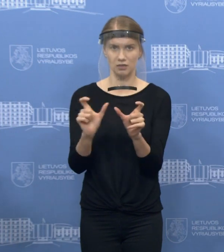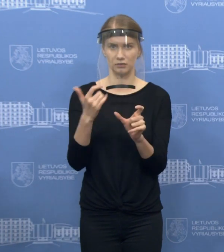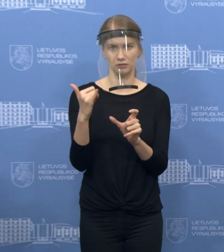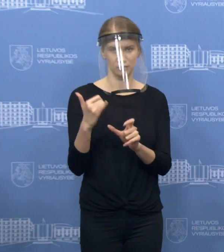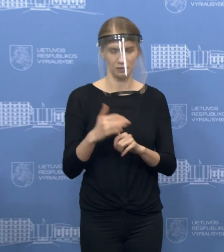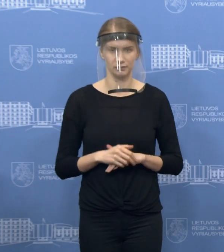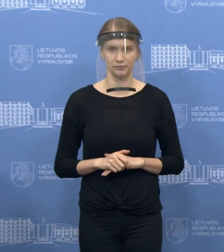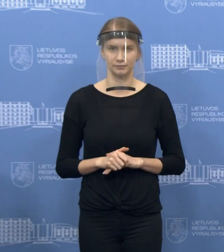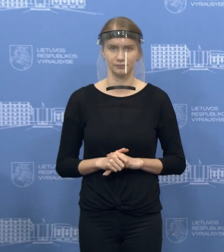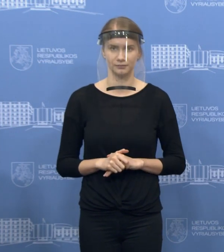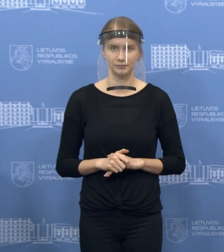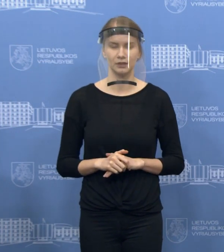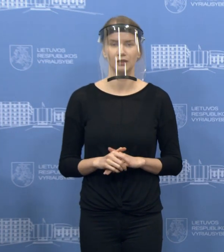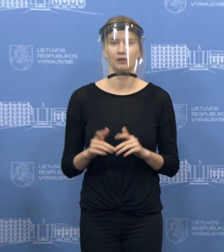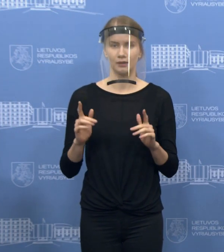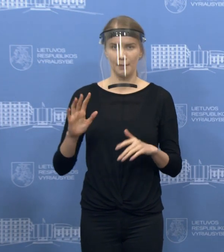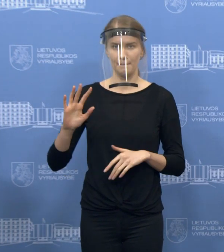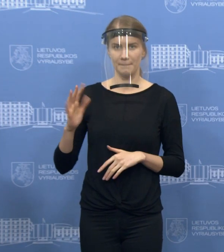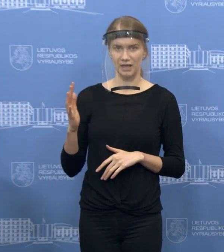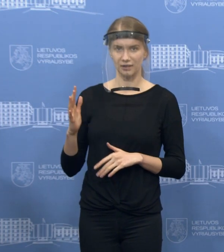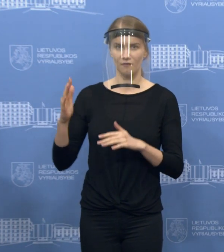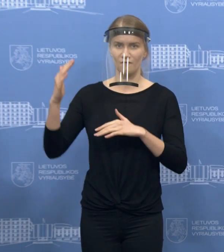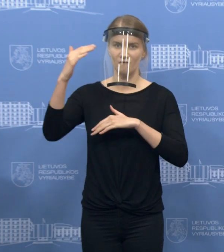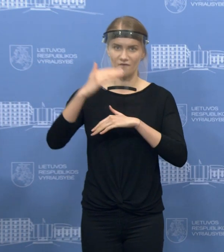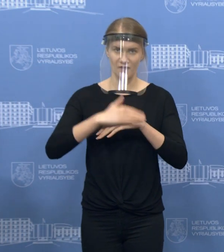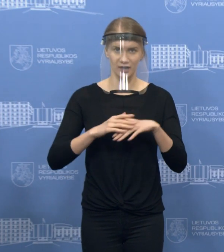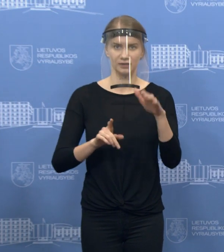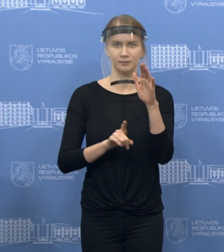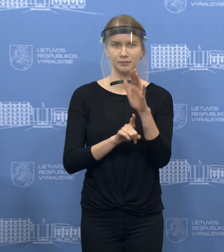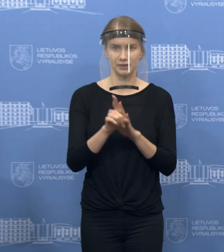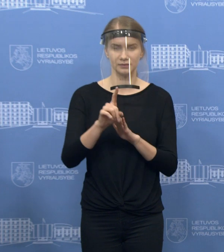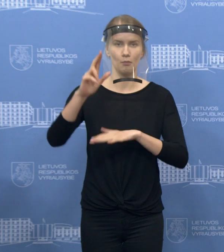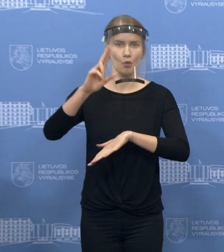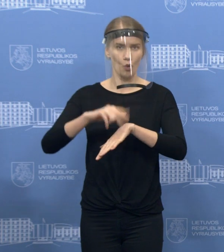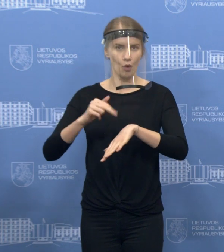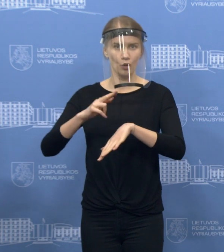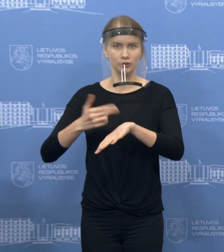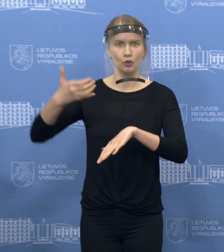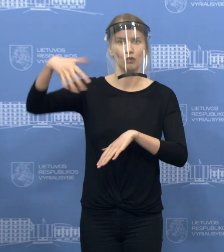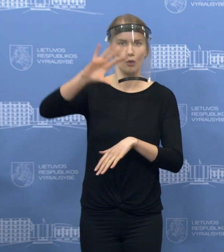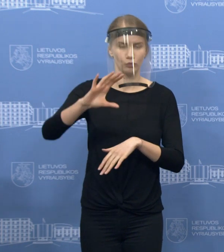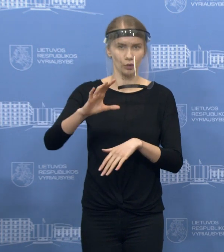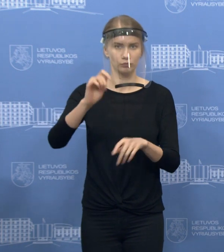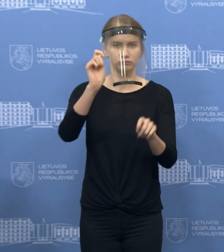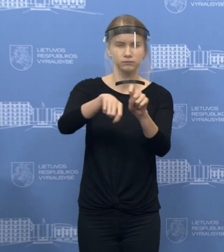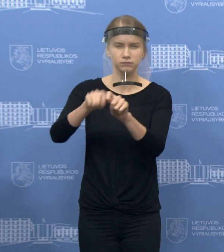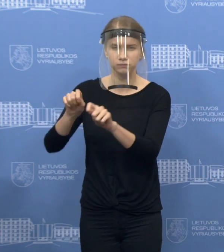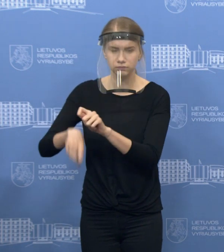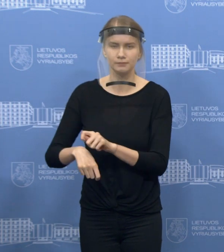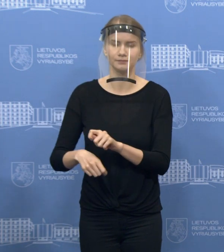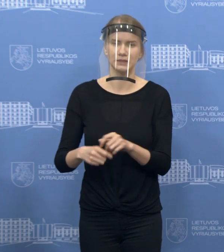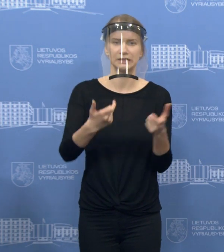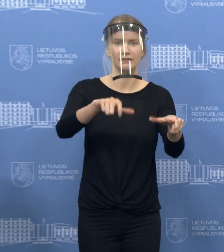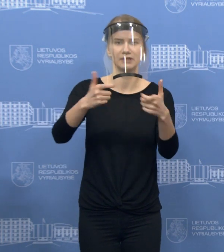Tai iš tiesų penktadienio vakarą prasidės intensyvesnis patrūliavimas, bendradarbiaujant su savivaldybėmis.